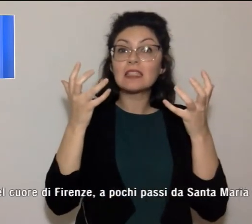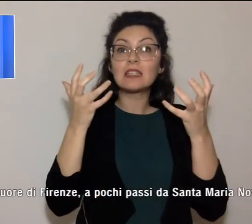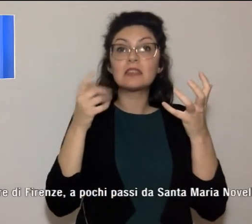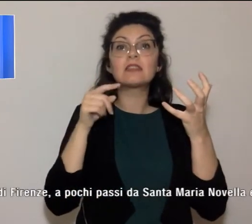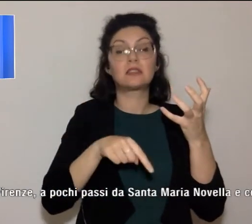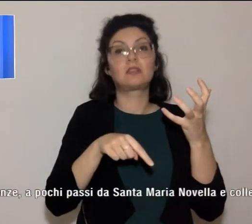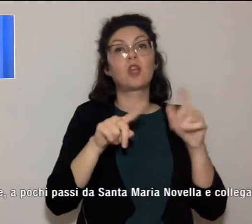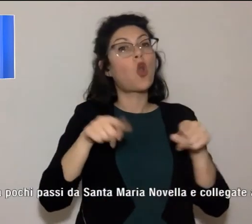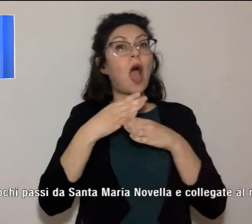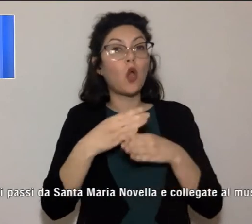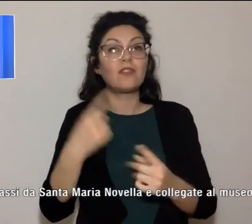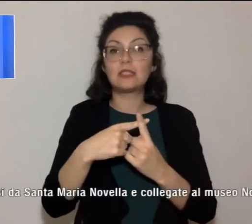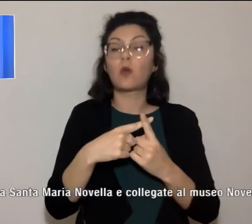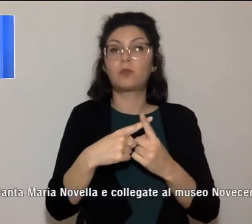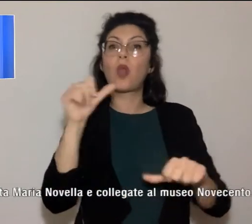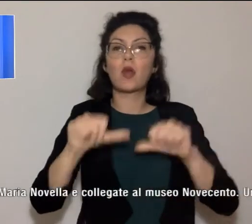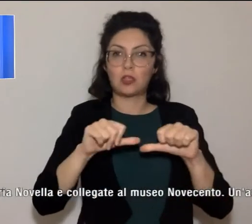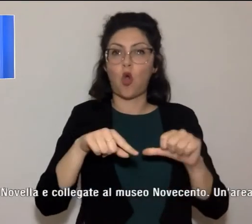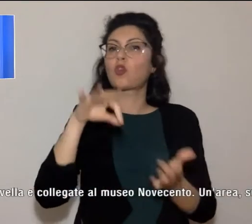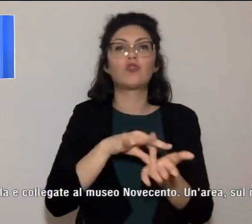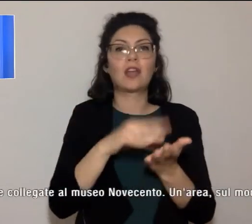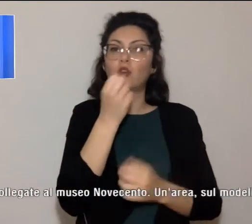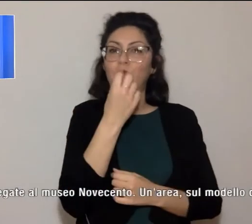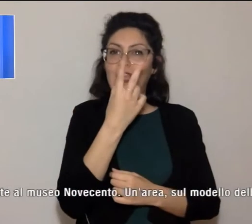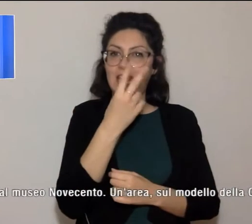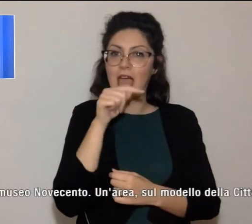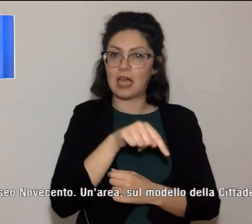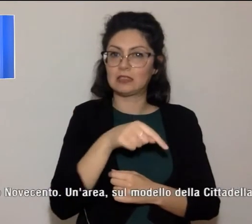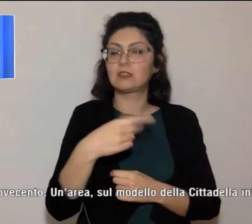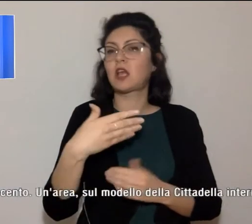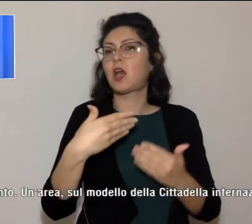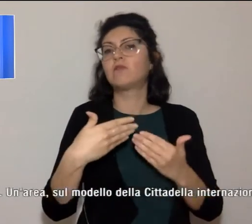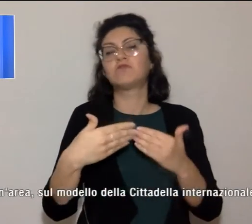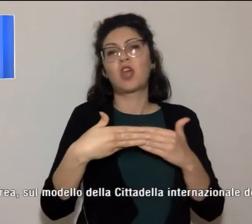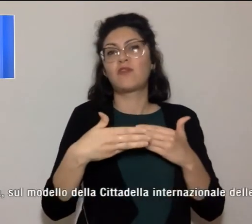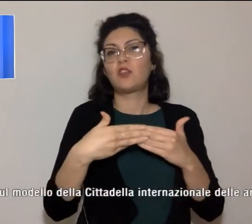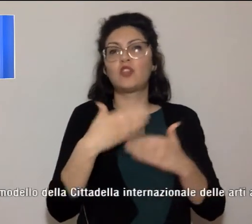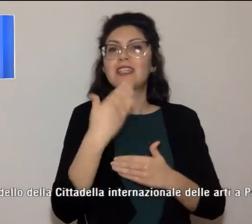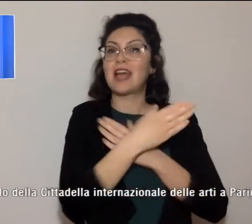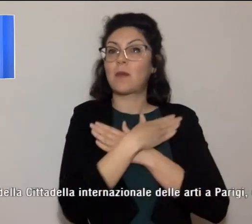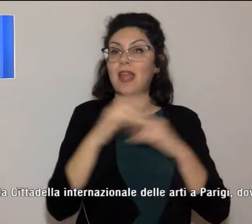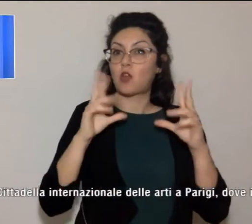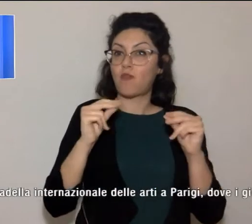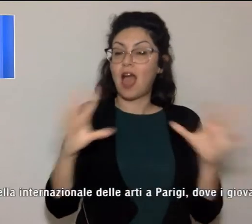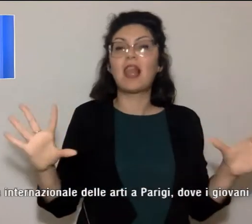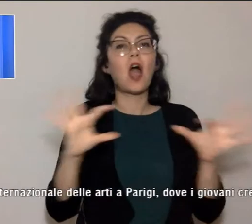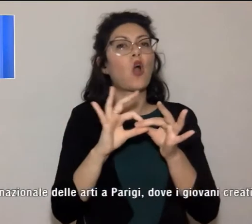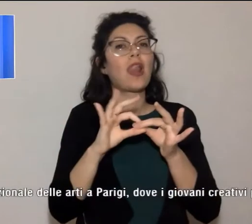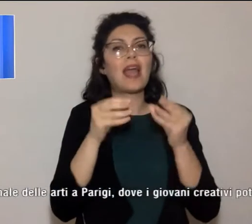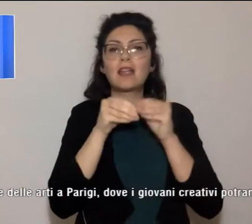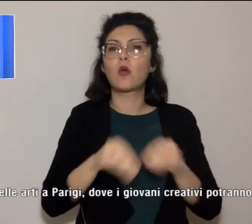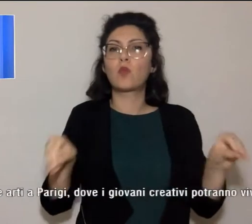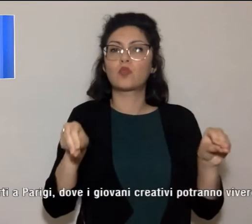nel cuore di Firenze a pochi passi da Santa Maria Novella e collegate al Museo del Novecento.